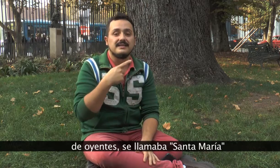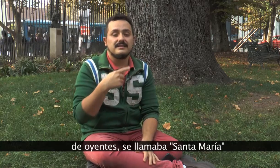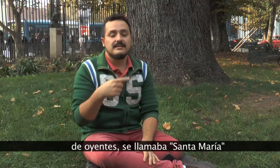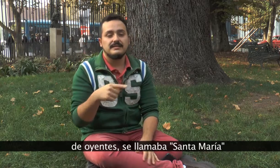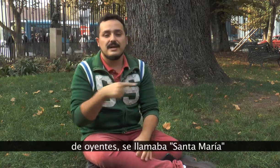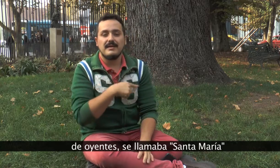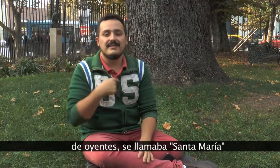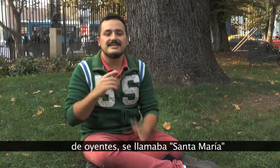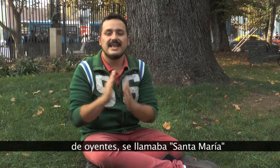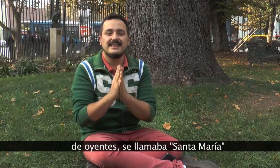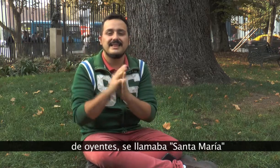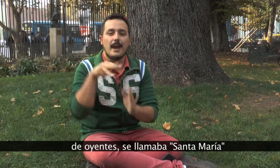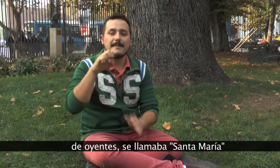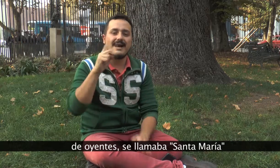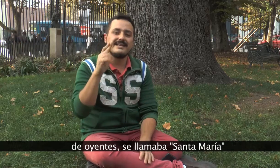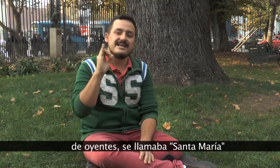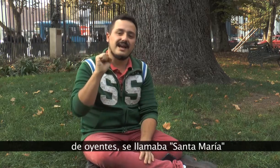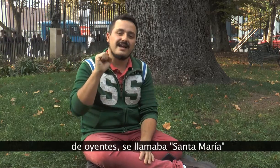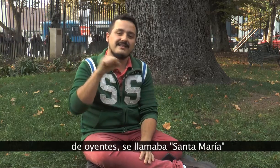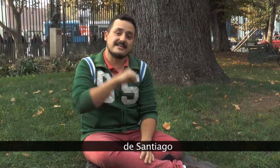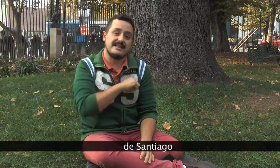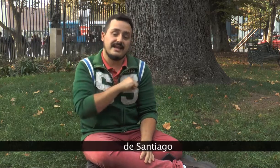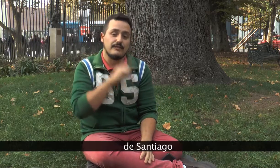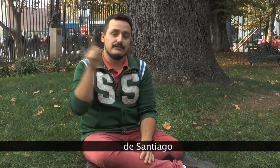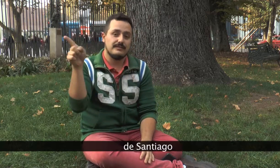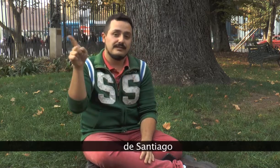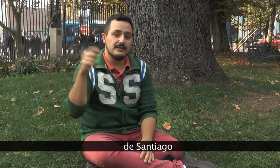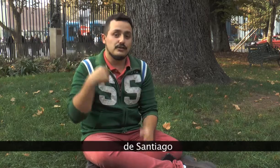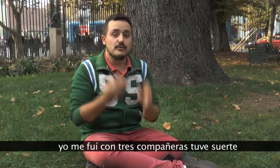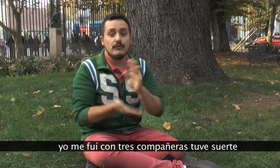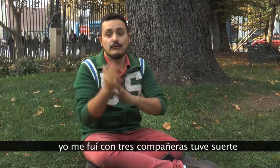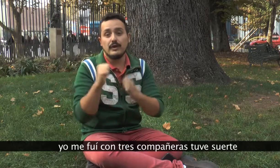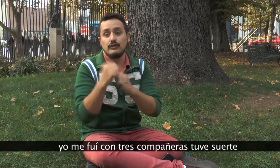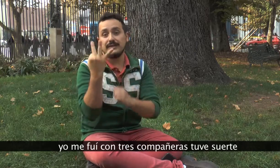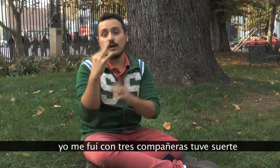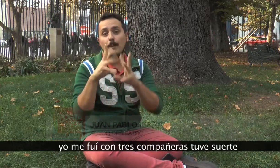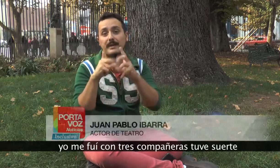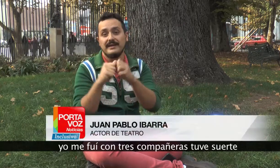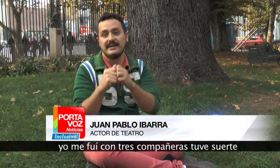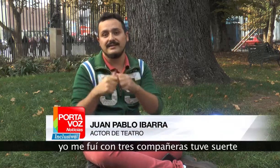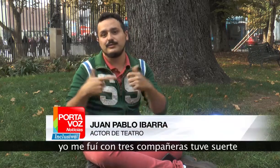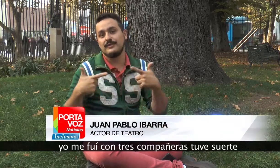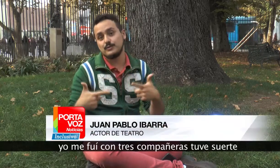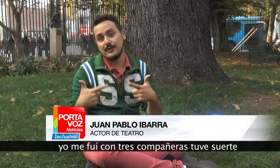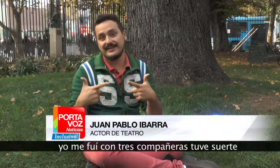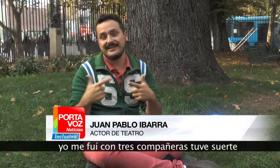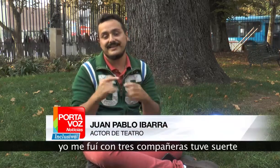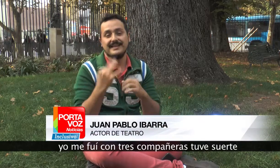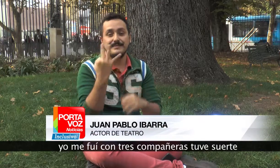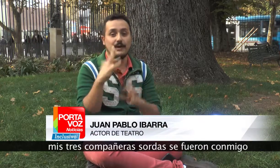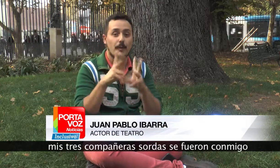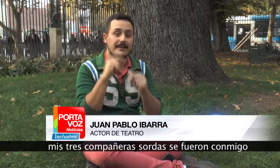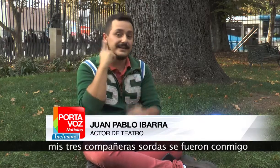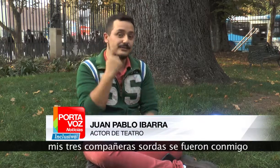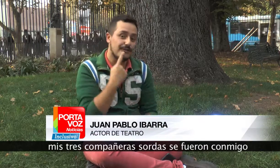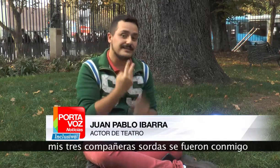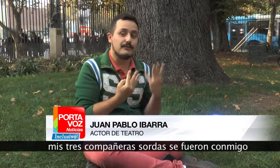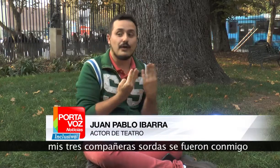se llamaba Santa María de Santiago. Yo me fui con tres compañeras, tuve suerte, mis compañeras sordas se fueron